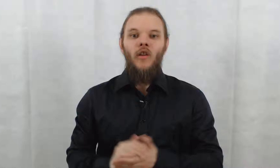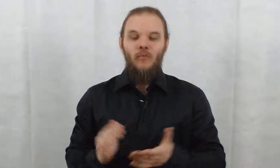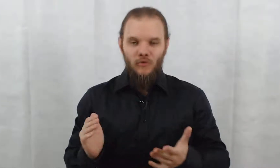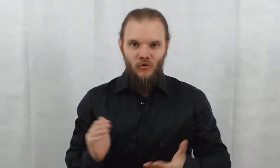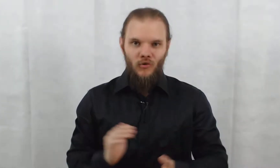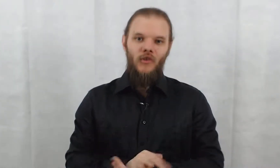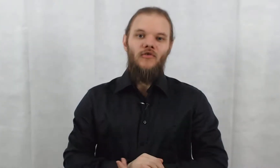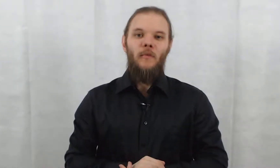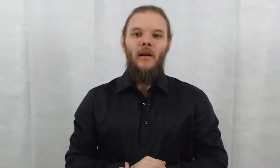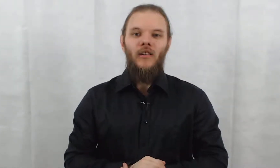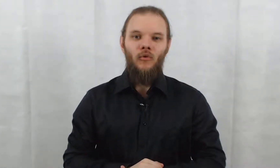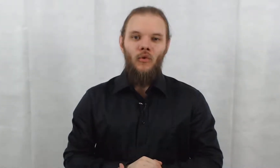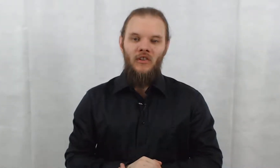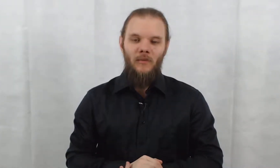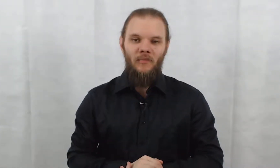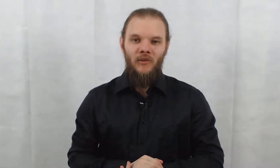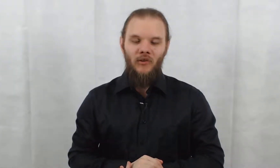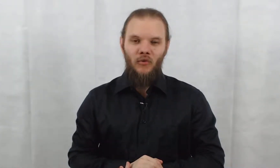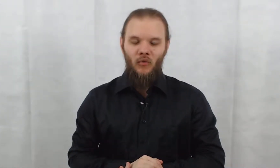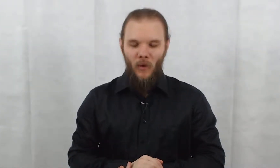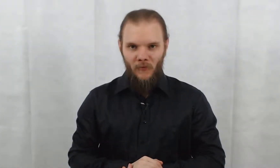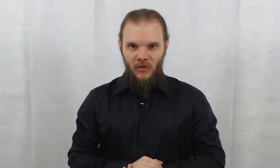Bonjour, je vais parler du troisième épisode de Swamp Thing.